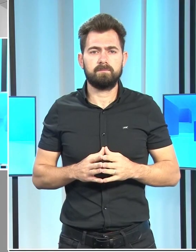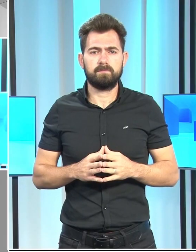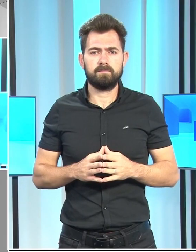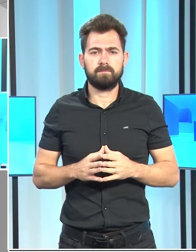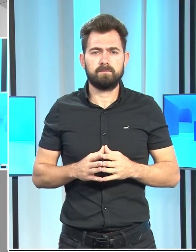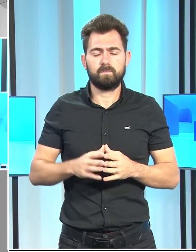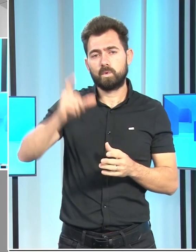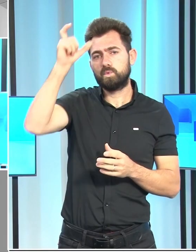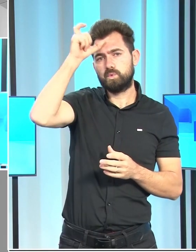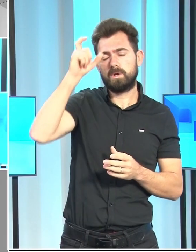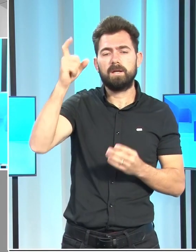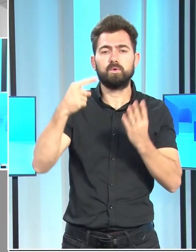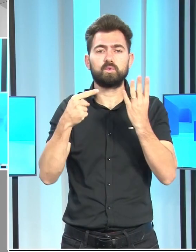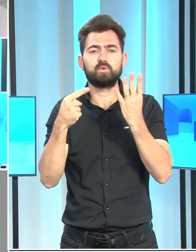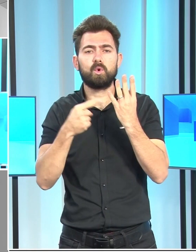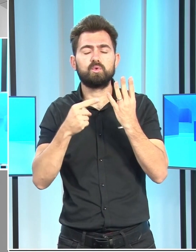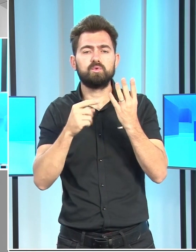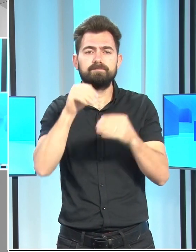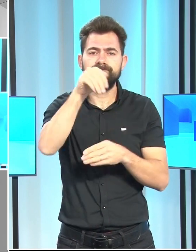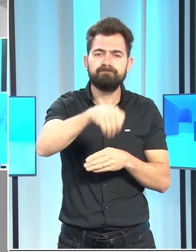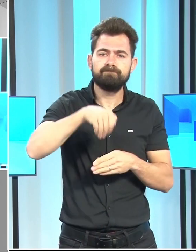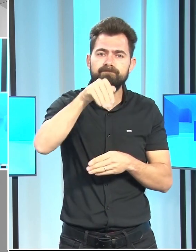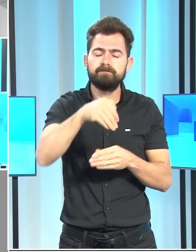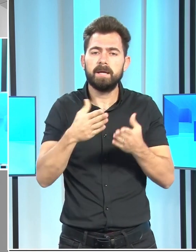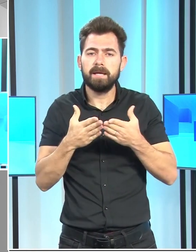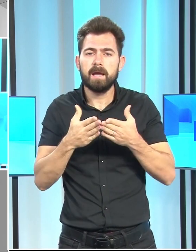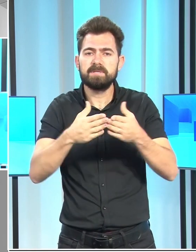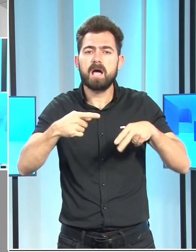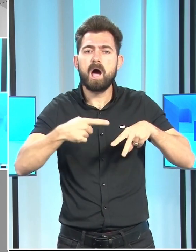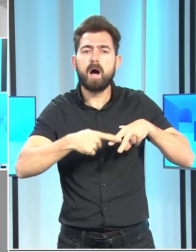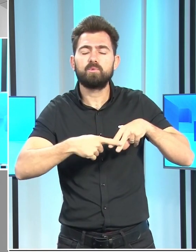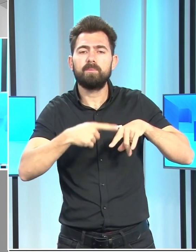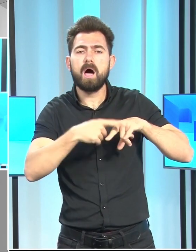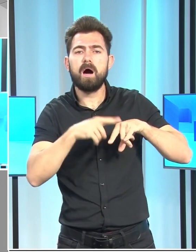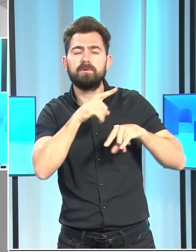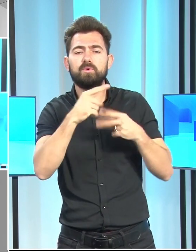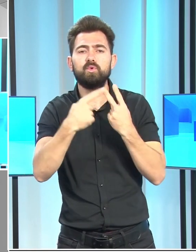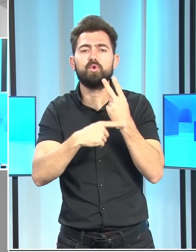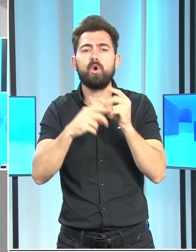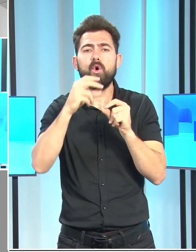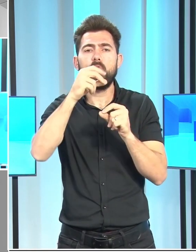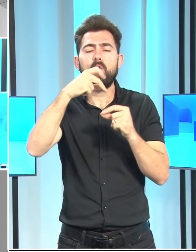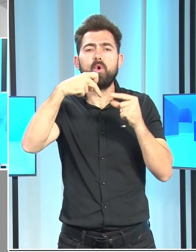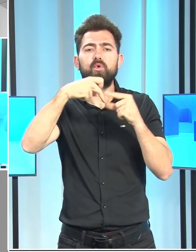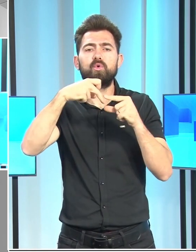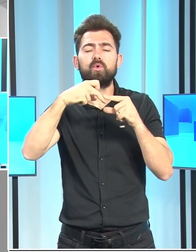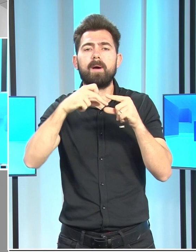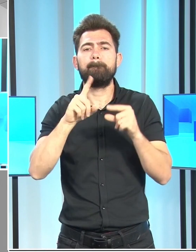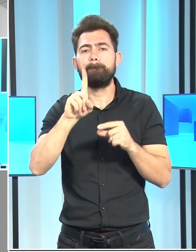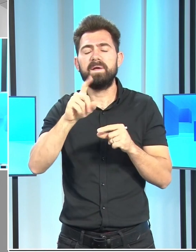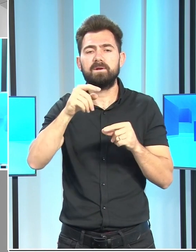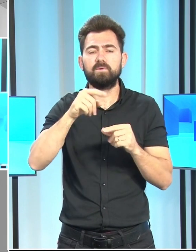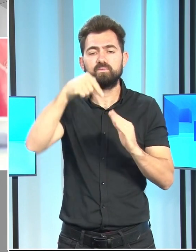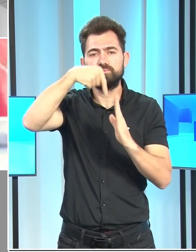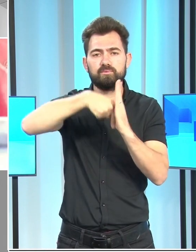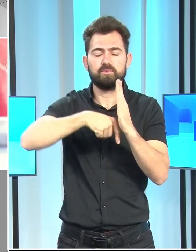Türkiye'nin dördüncü sondaj gemisi Abdülhamid Han, yürükler bir kuyusunda sondaja